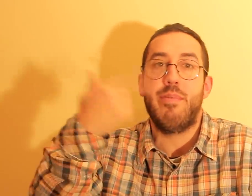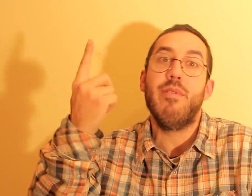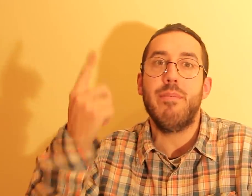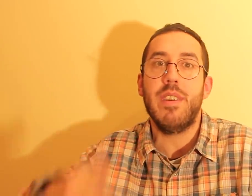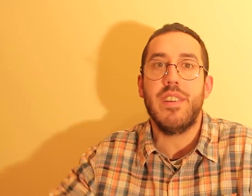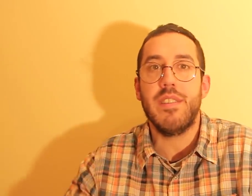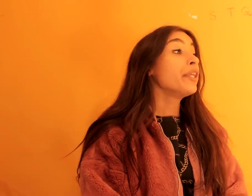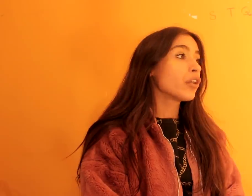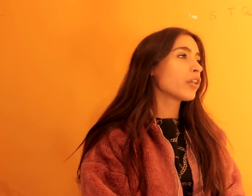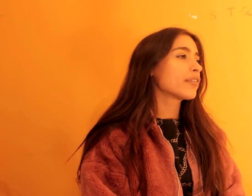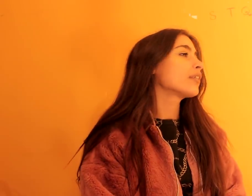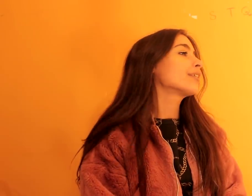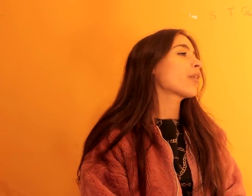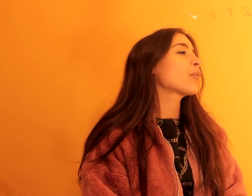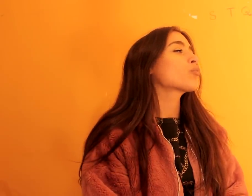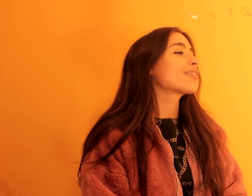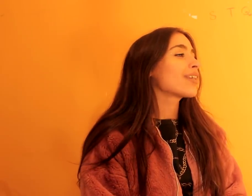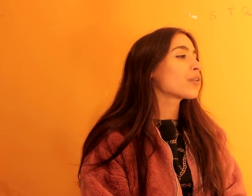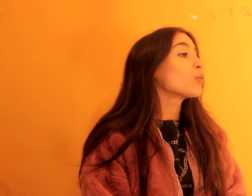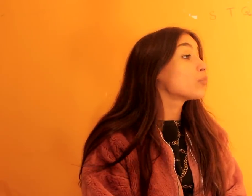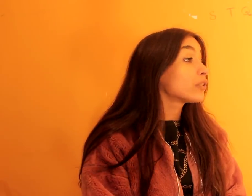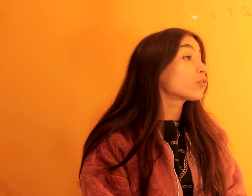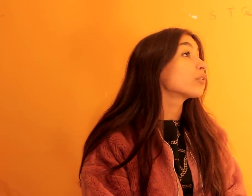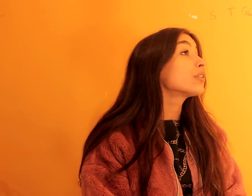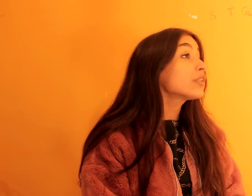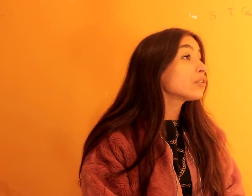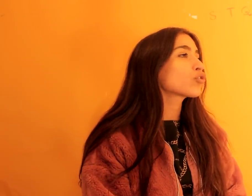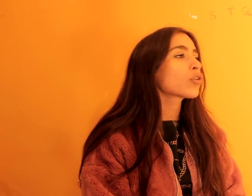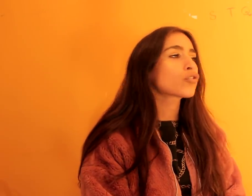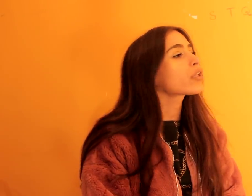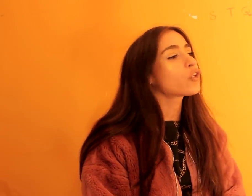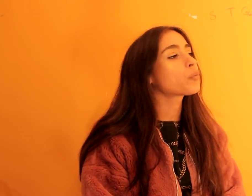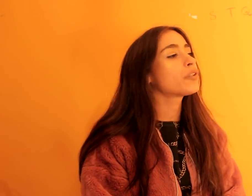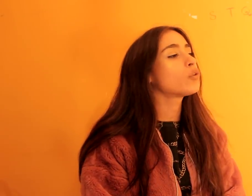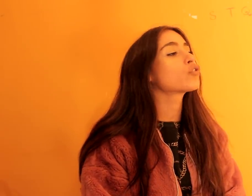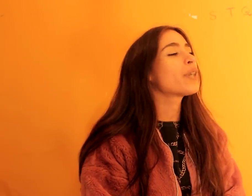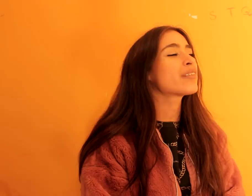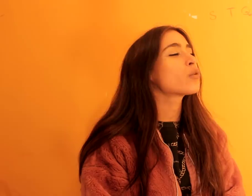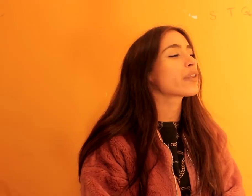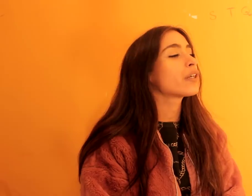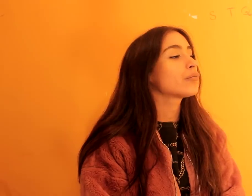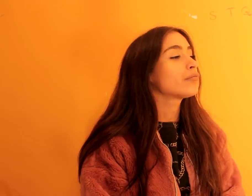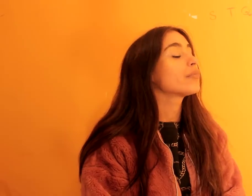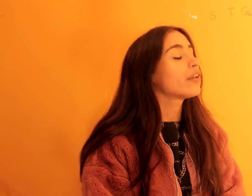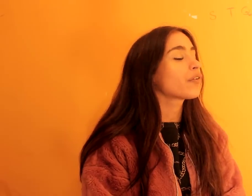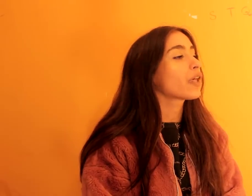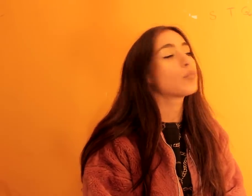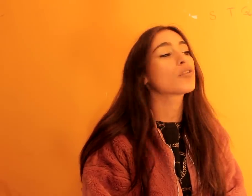que é para eu ir ver. E agora, a ser anterior, vamos passar a um momento, que os nossos telespectadores, mais aguardaram. É verdade, porque